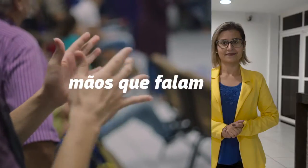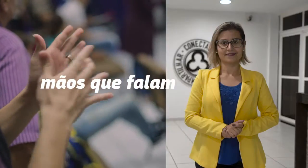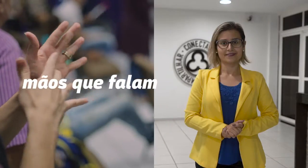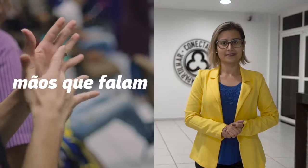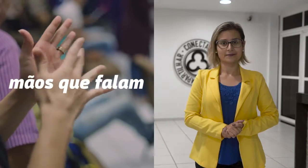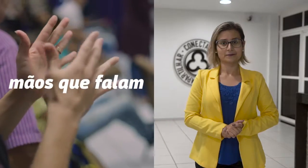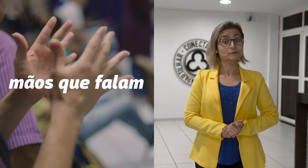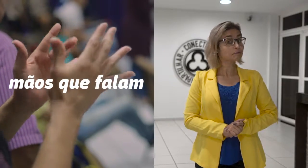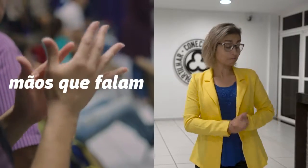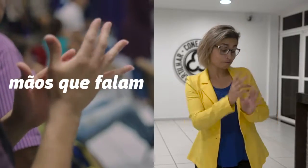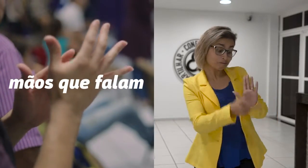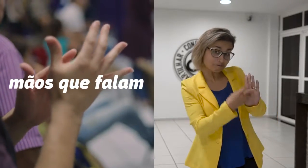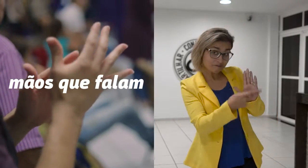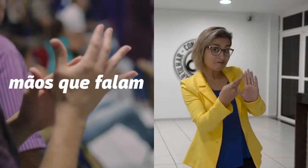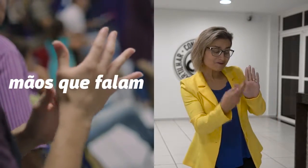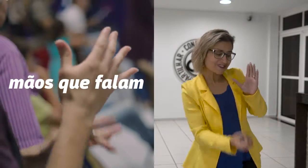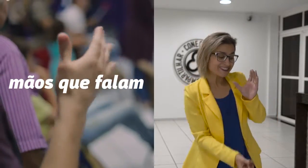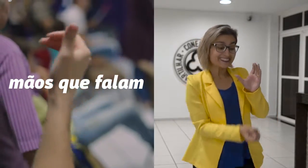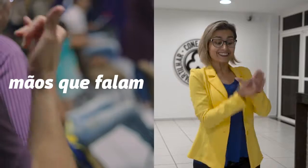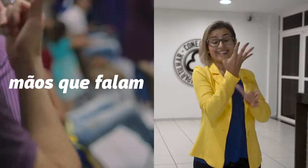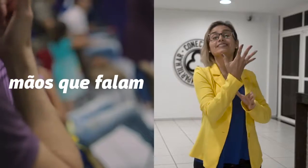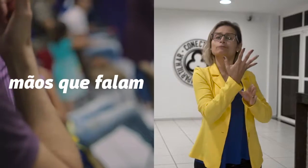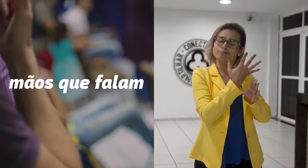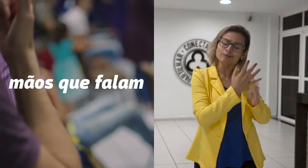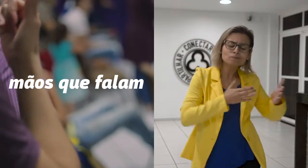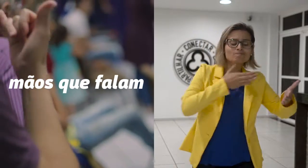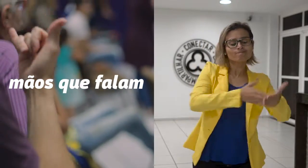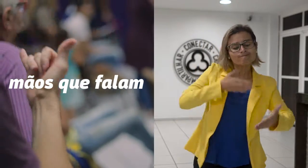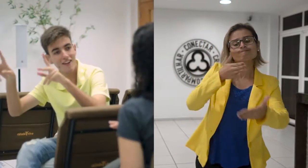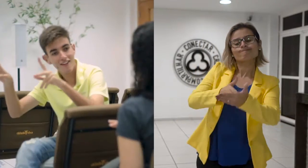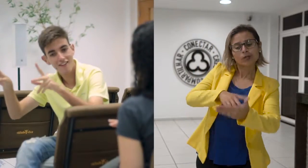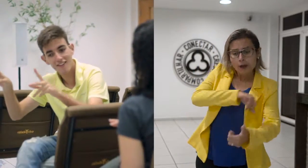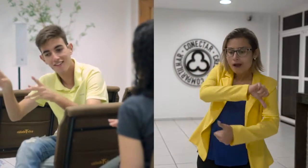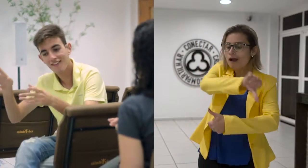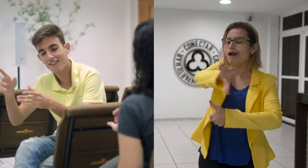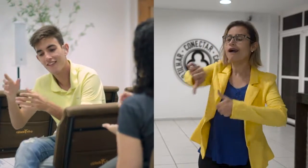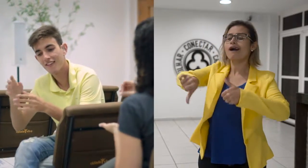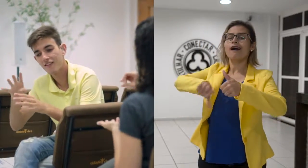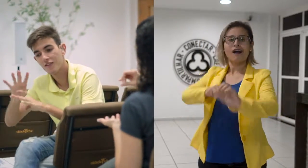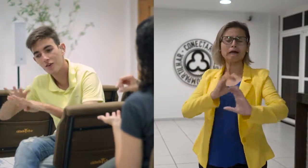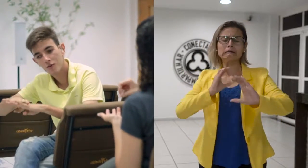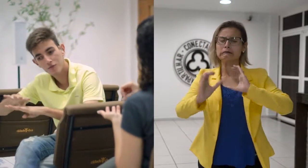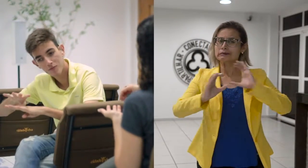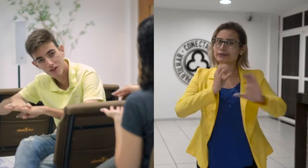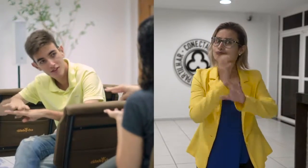O Ministério Mãos que Falam foi criado para transpor as barreiras da comunicação através da língua de